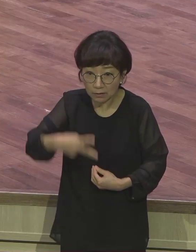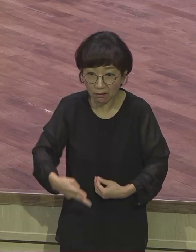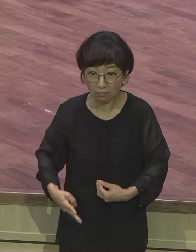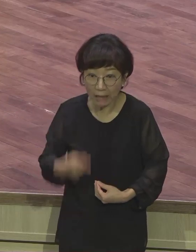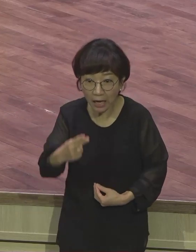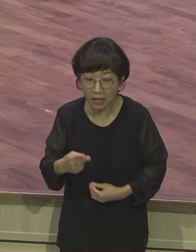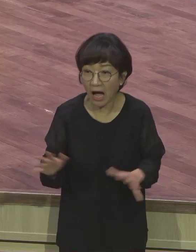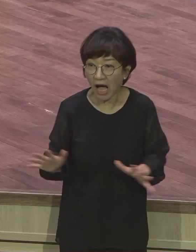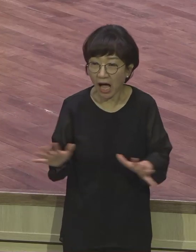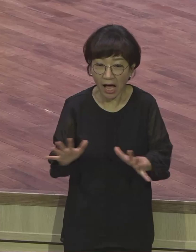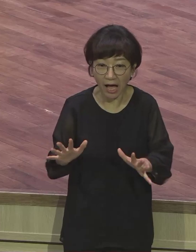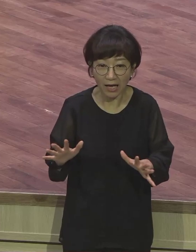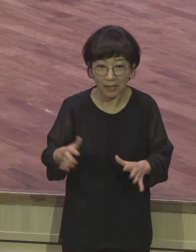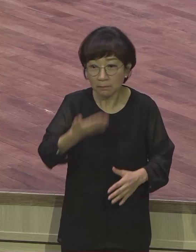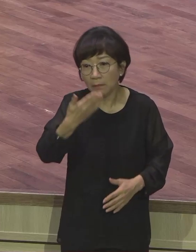미친 듯이 운다는 거예요.